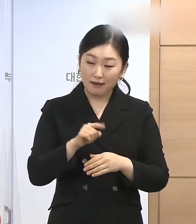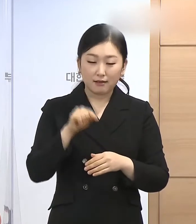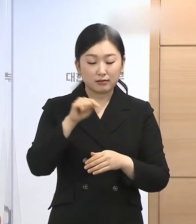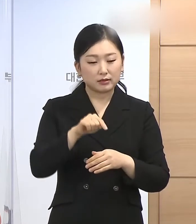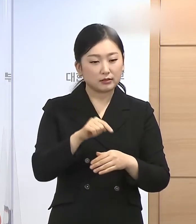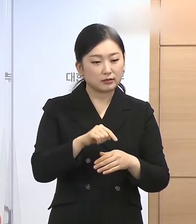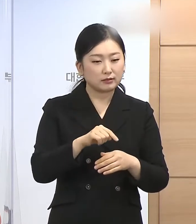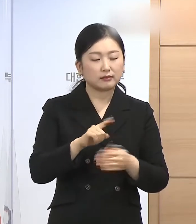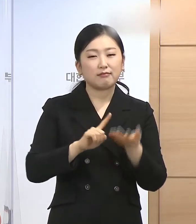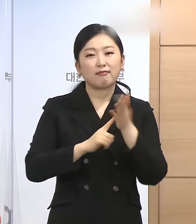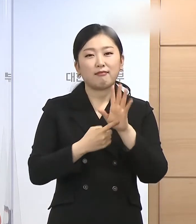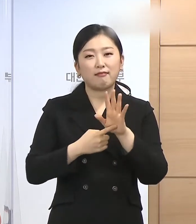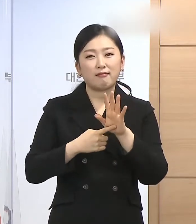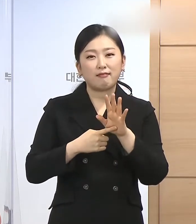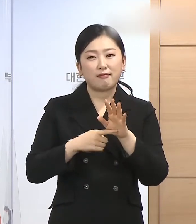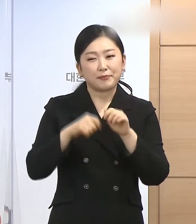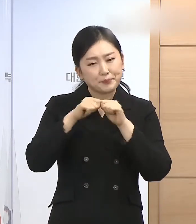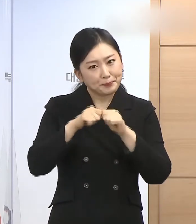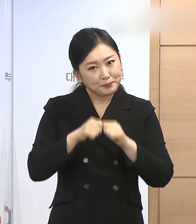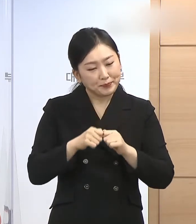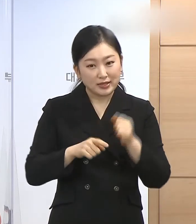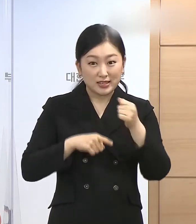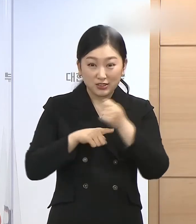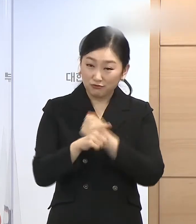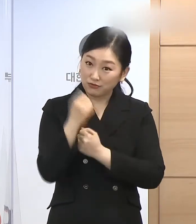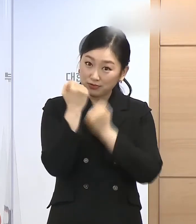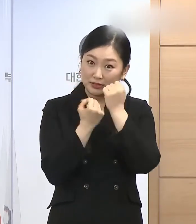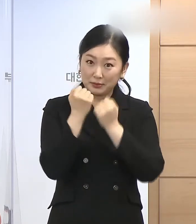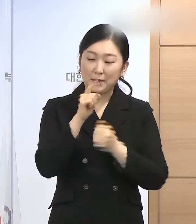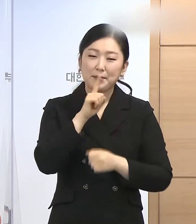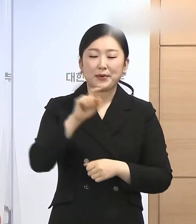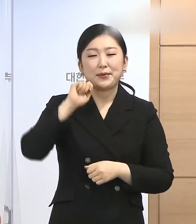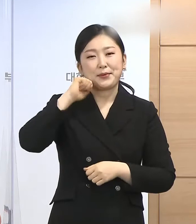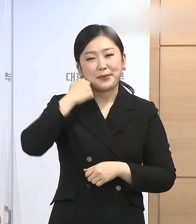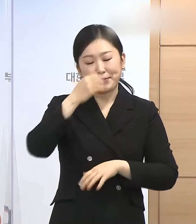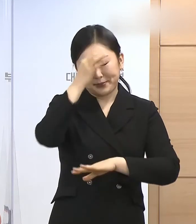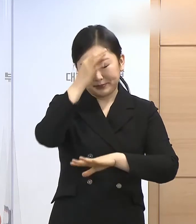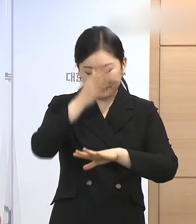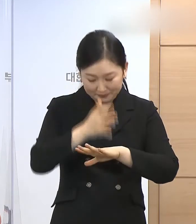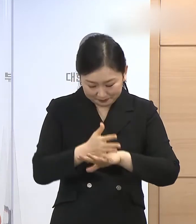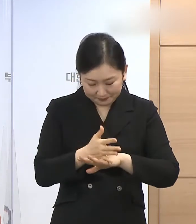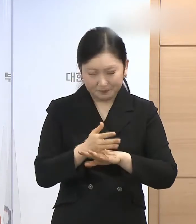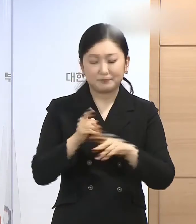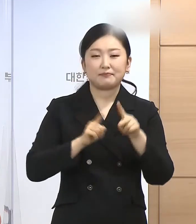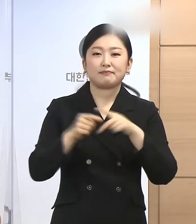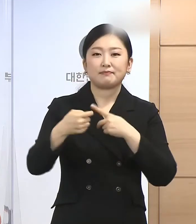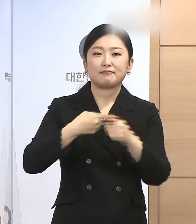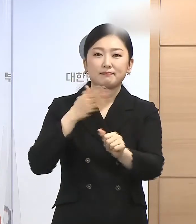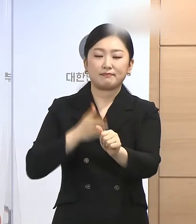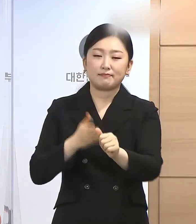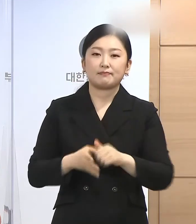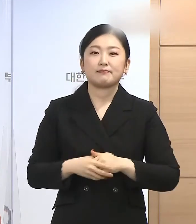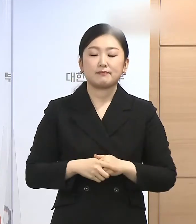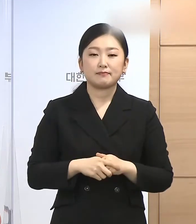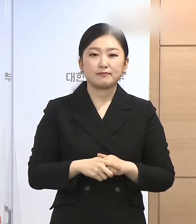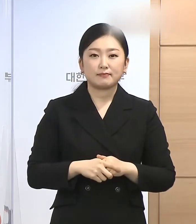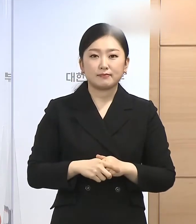대상과 범위에 대해서 소상하게 이유를 잘 말씀드리지 못하는 점을 이해해 주셨으면 좋겠습니다.